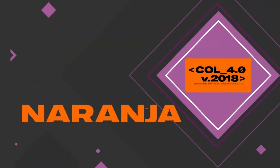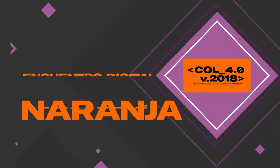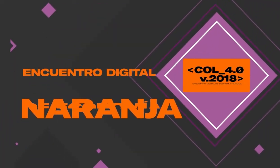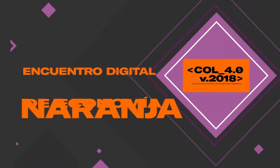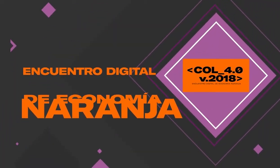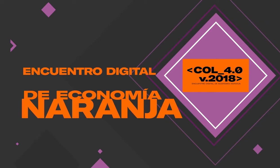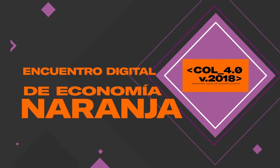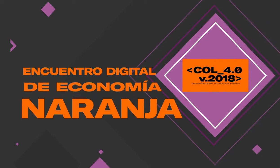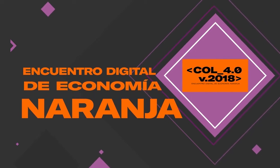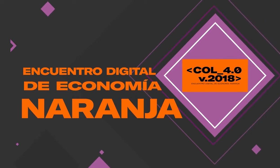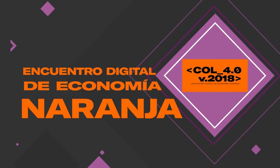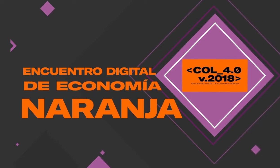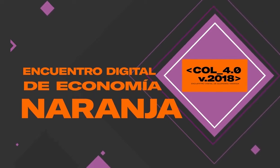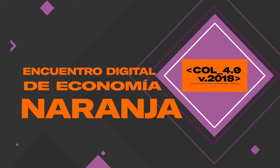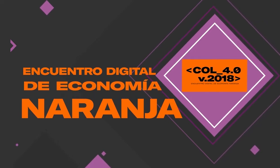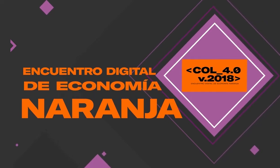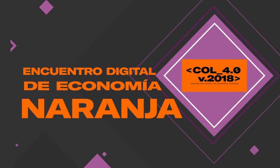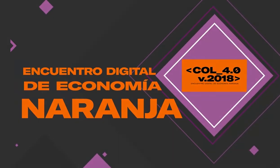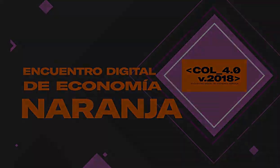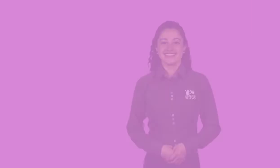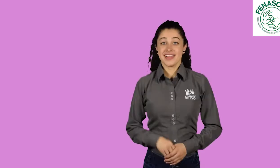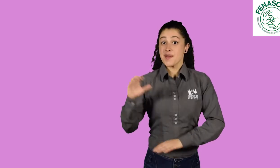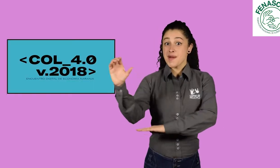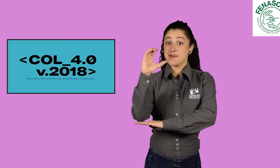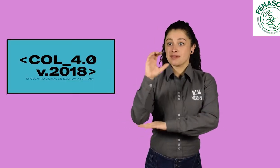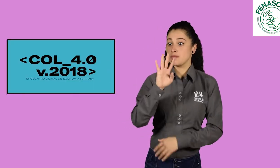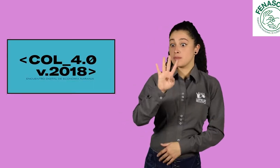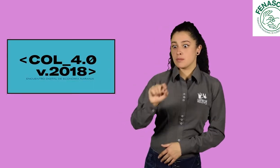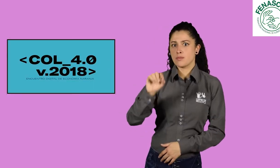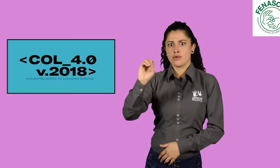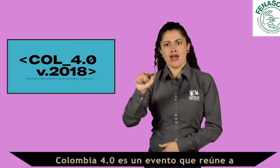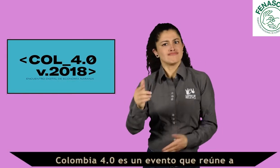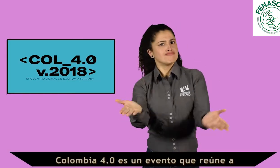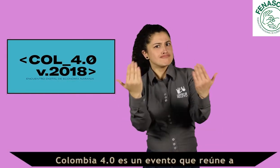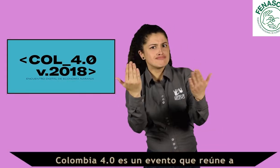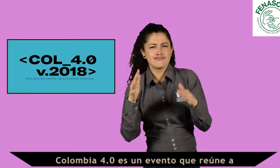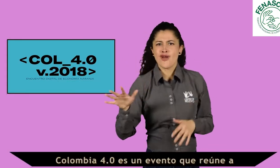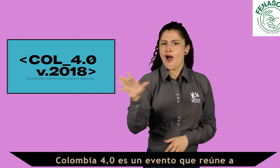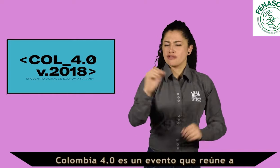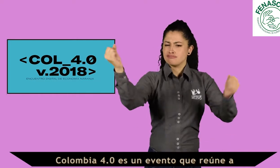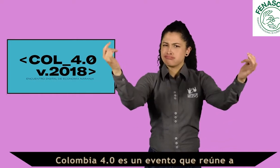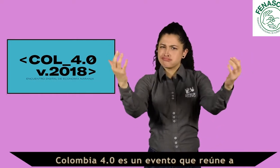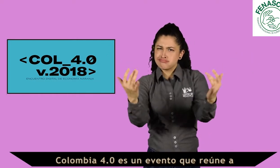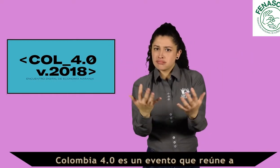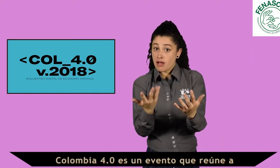Colombia 4.0, Encuentro Digital de Economía Naranja Colombia 4.0 es un evento que reúne